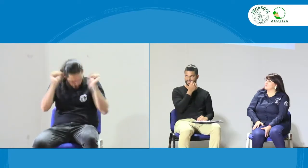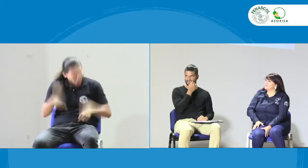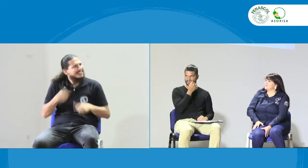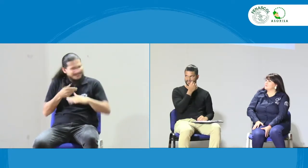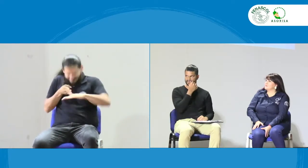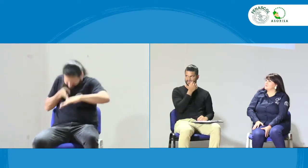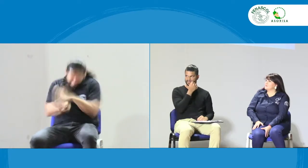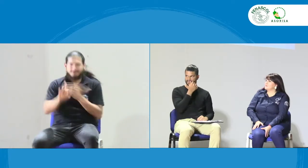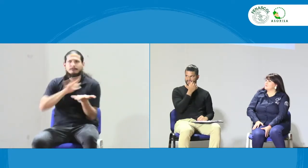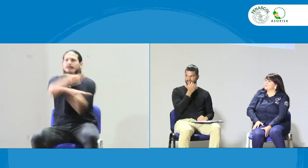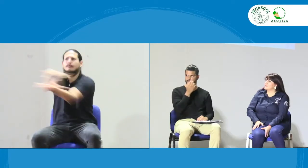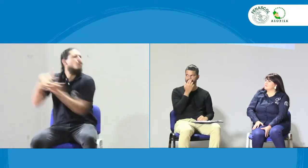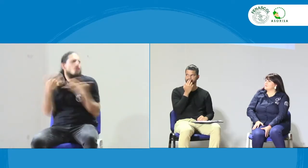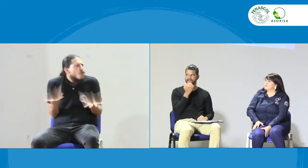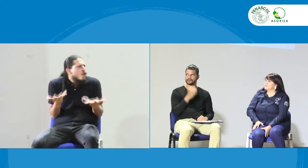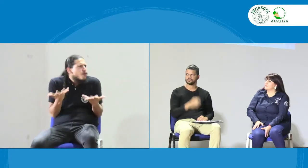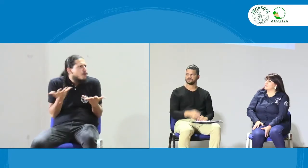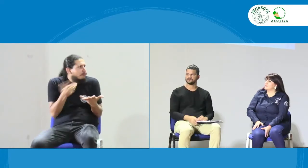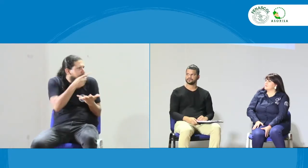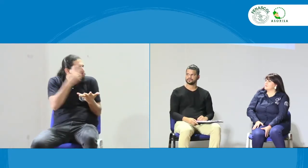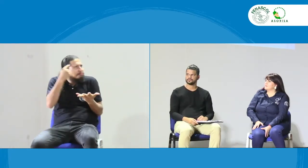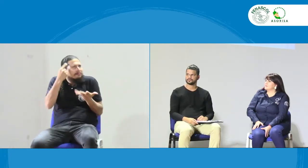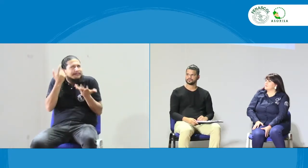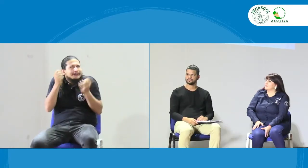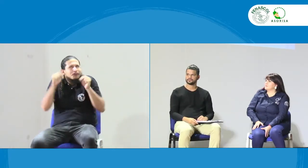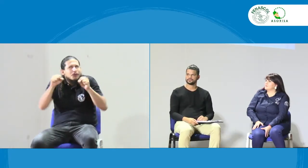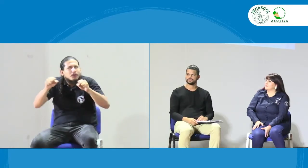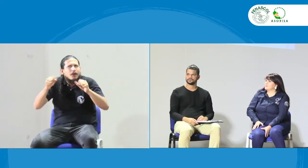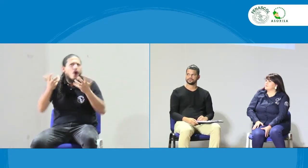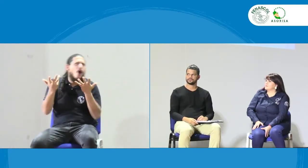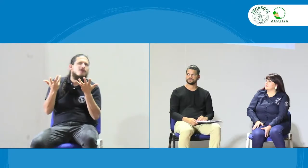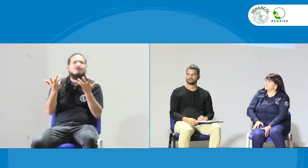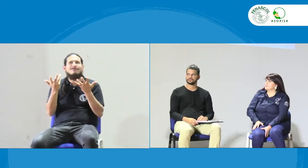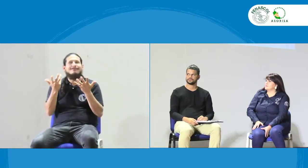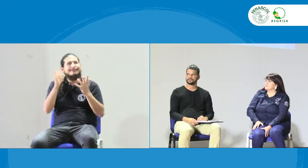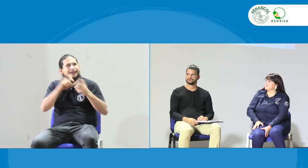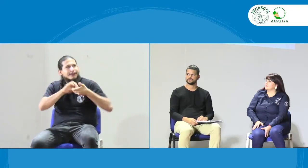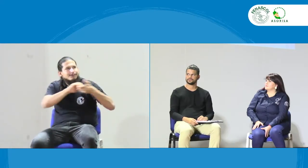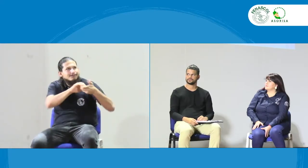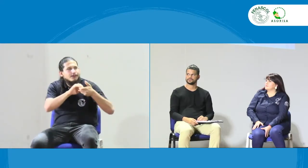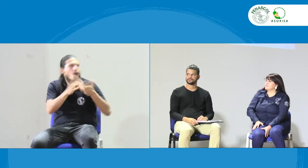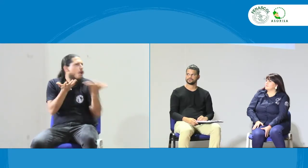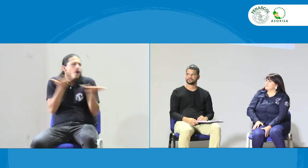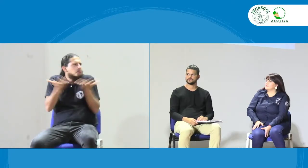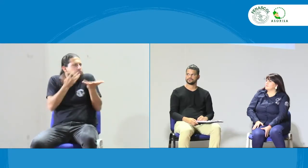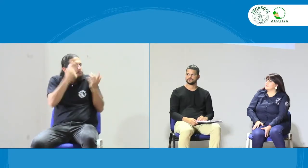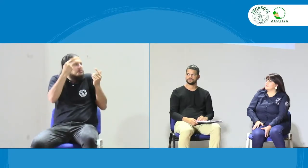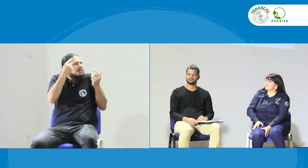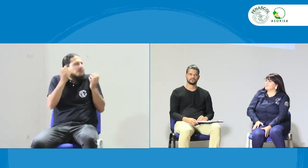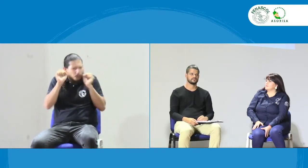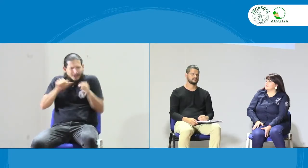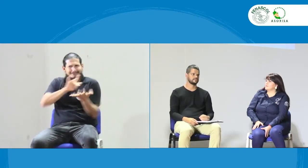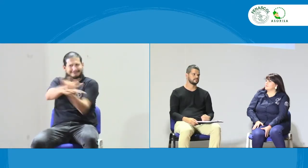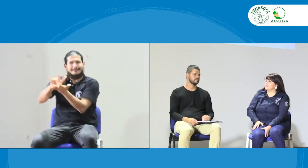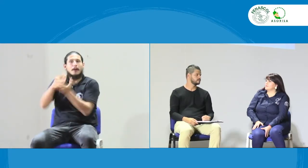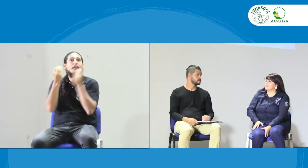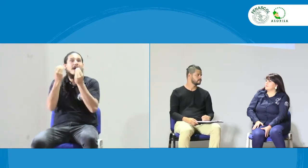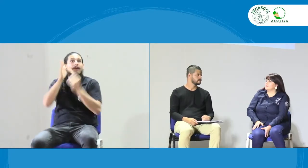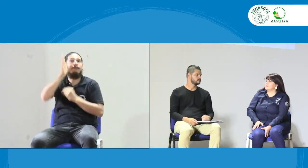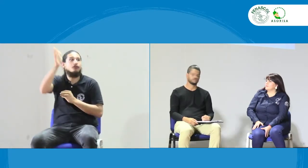las ideas de ellos, las de nosotros. ¿Cómo hacemos para que podamos tener un acceso efectivo a esa participación que se exige? ¿Cómo